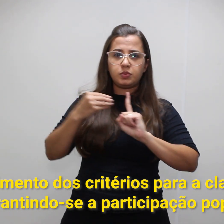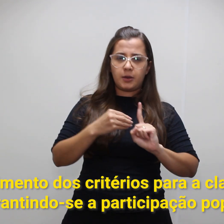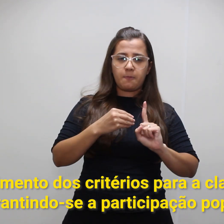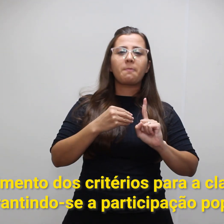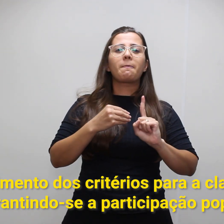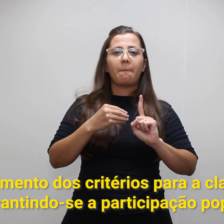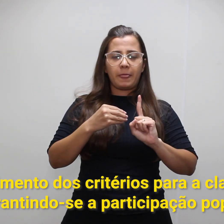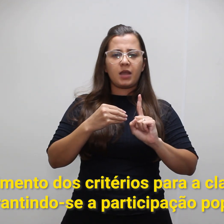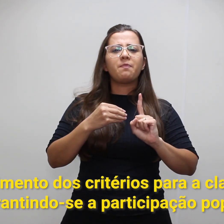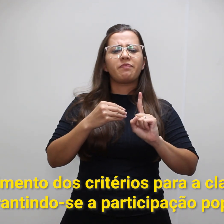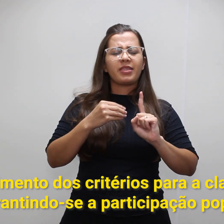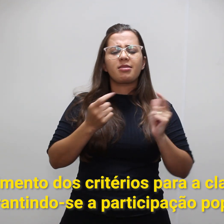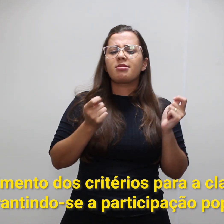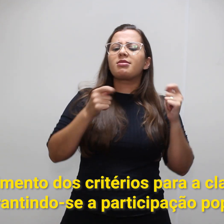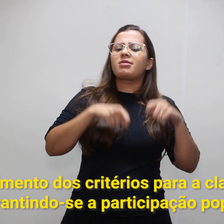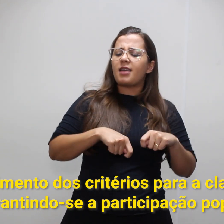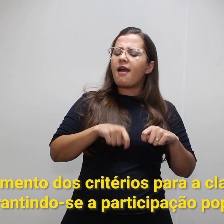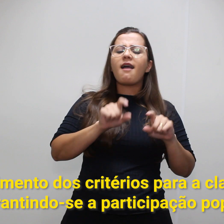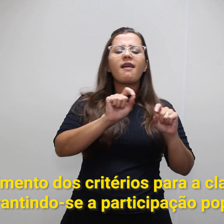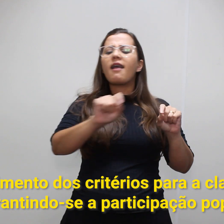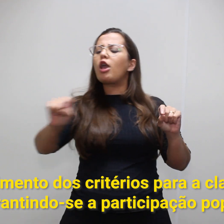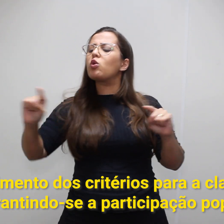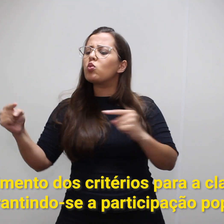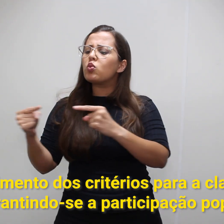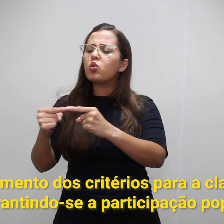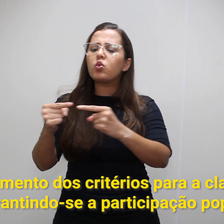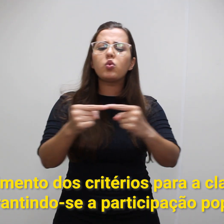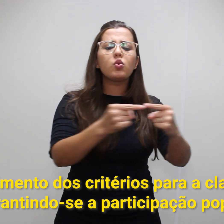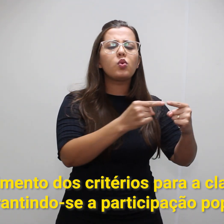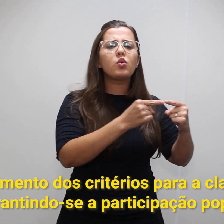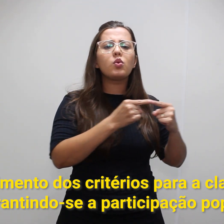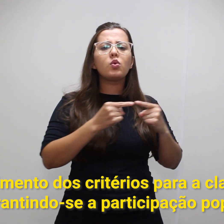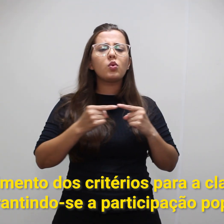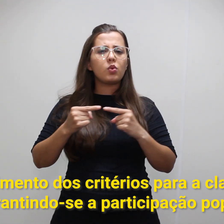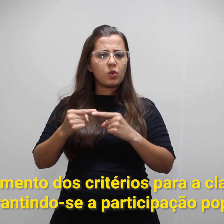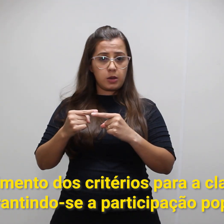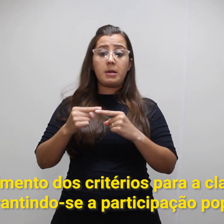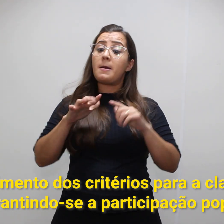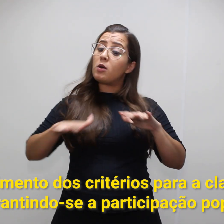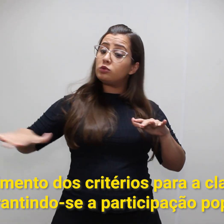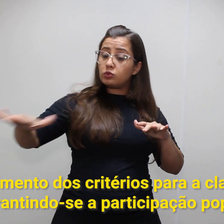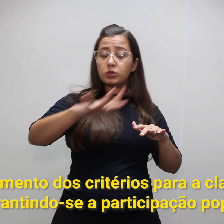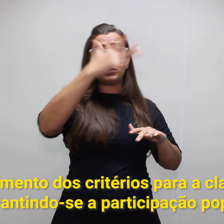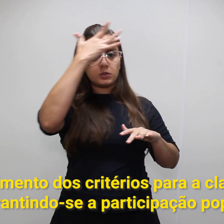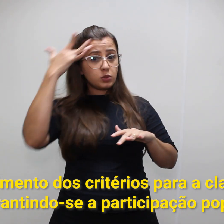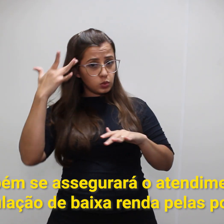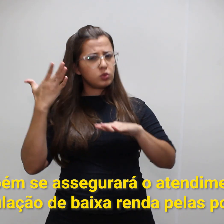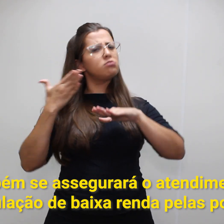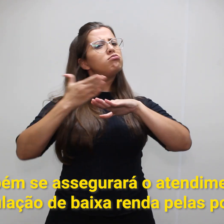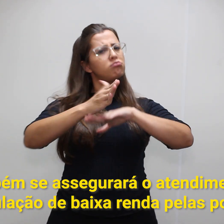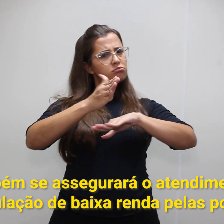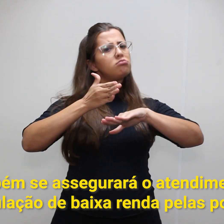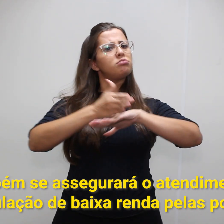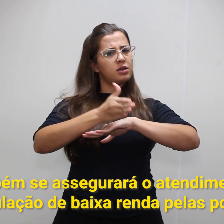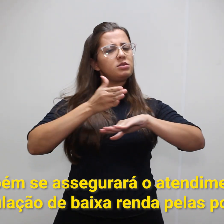dos critérios para a classificação, garantindo-se a participação popular. Também se